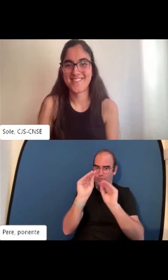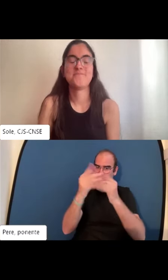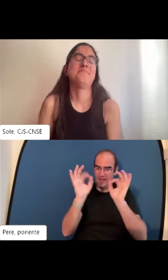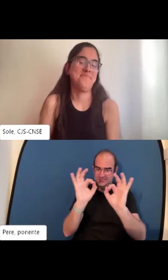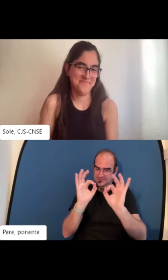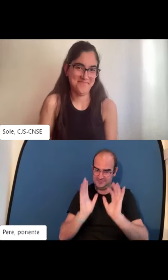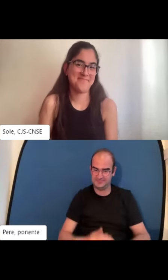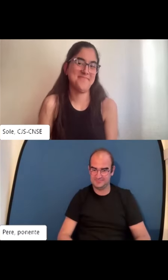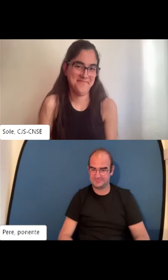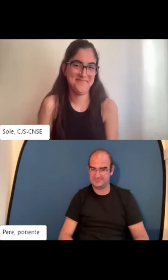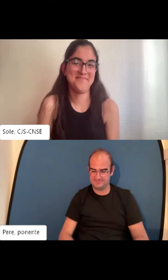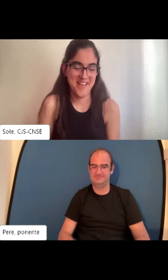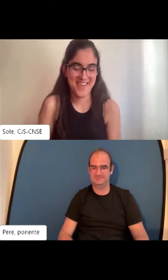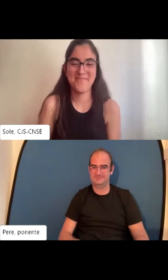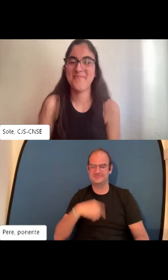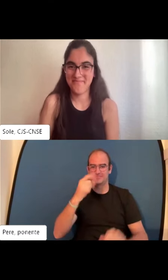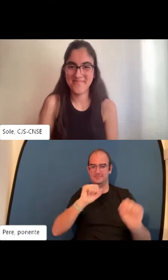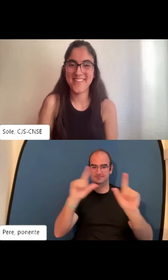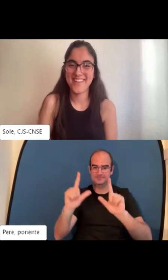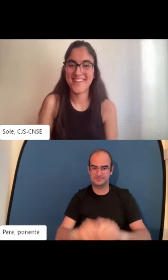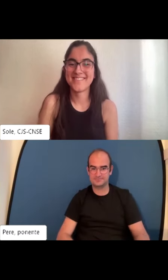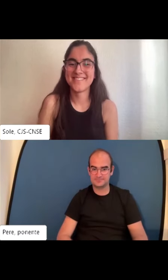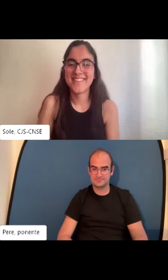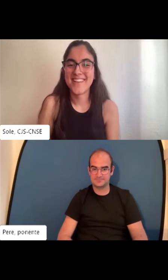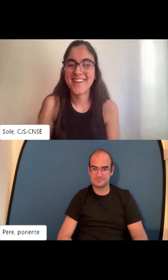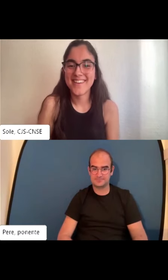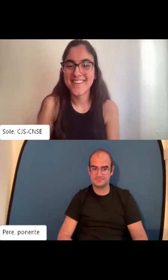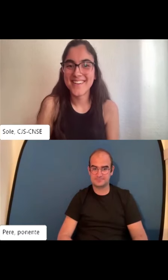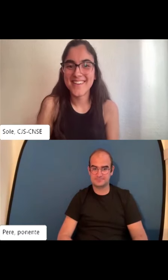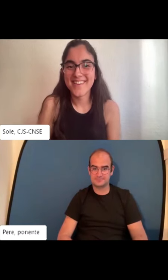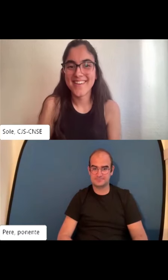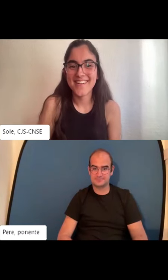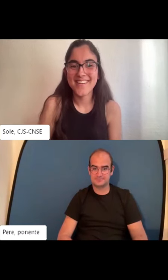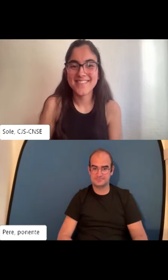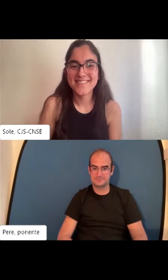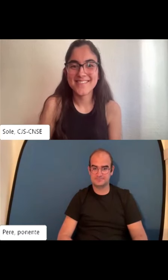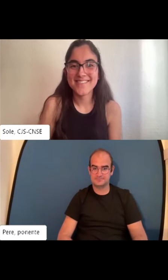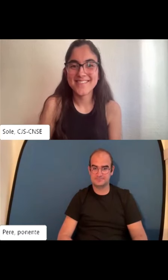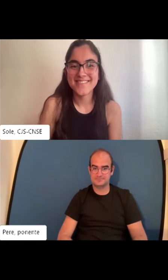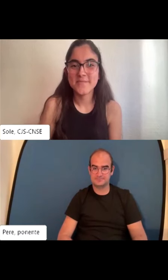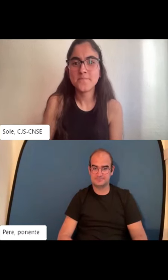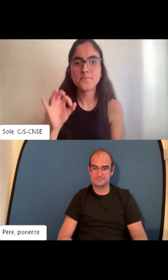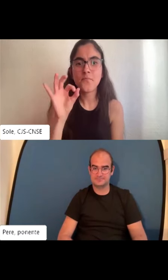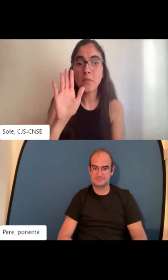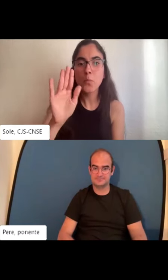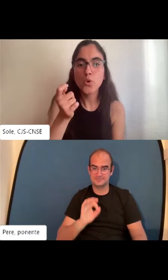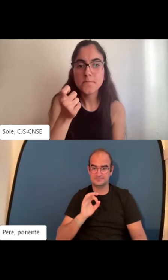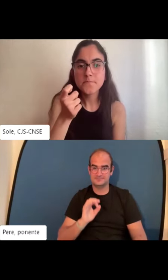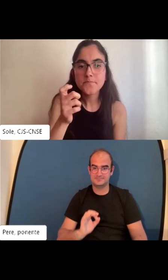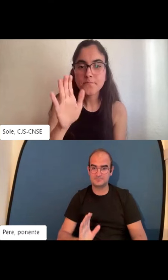o mal, Sole. Simplemente es qué entiendes tú o qué conceptos tienes por estas tres palabras. Vamos a la siguiente.